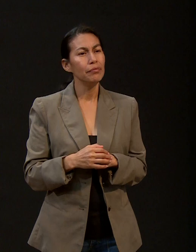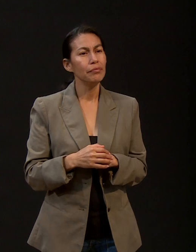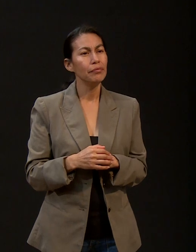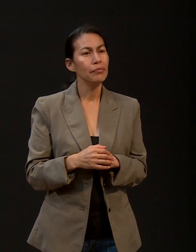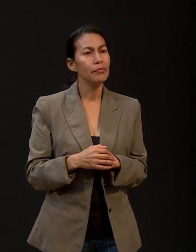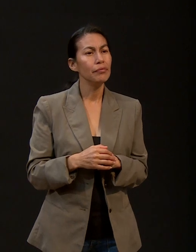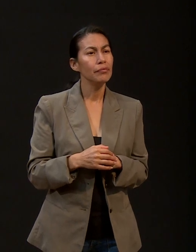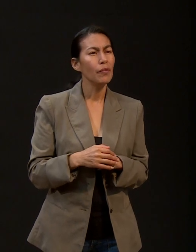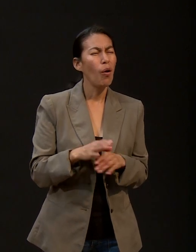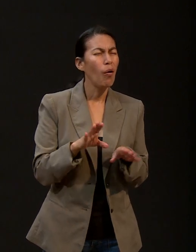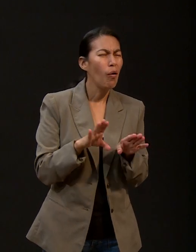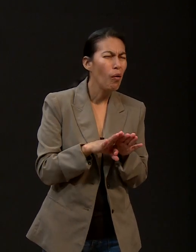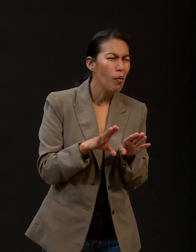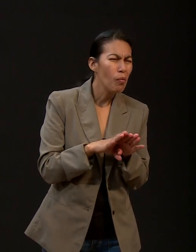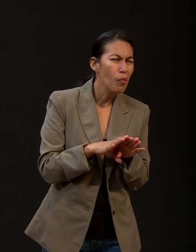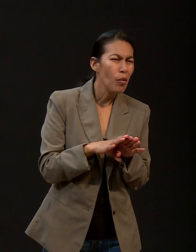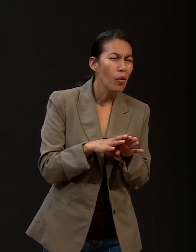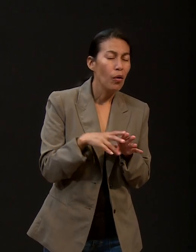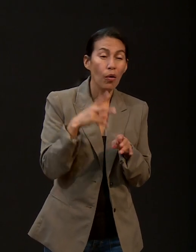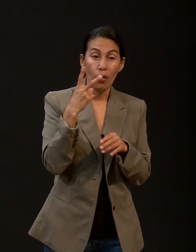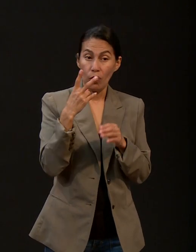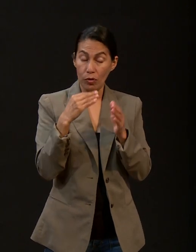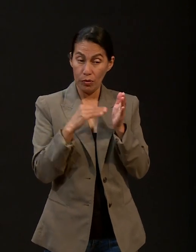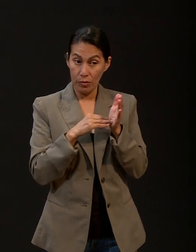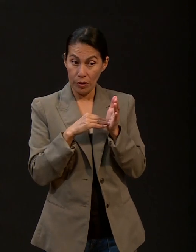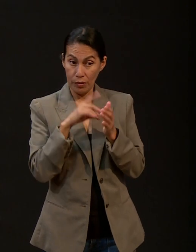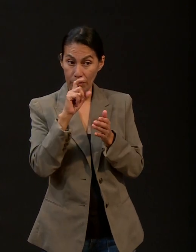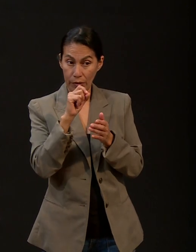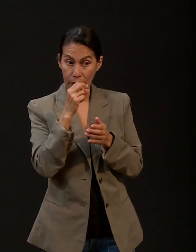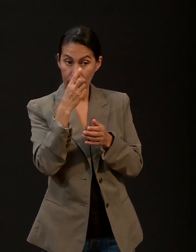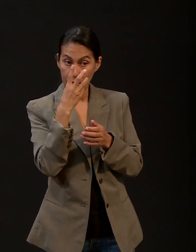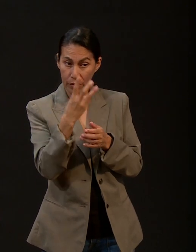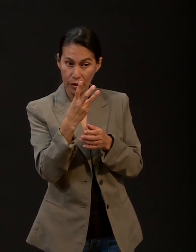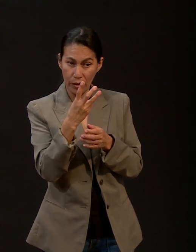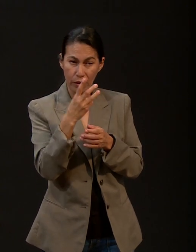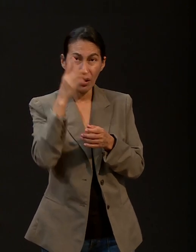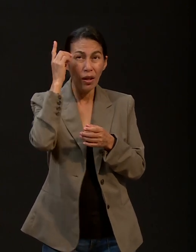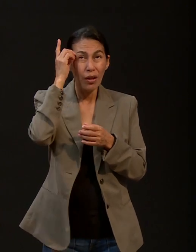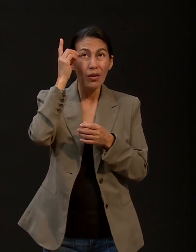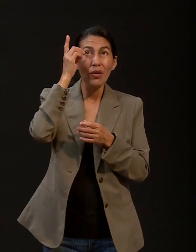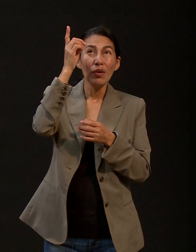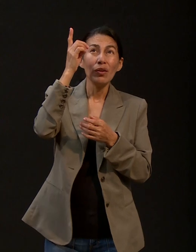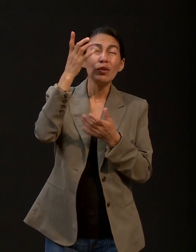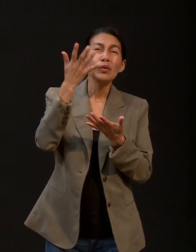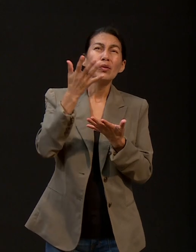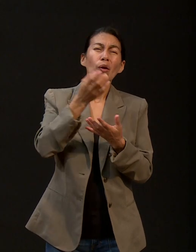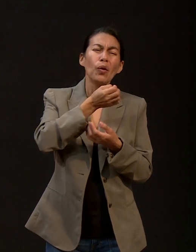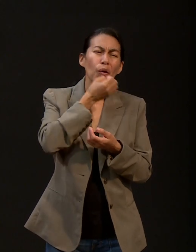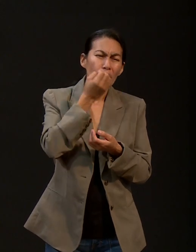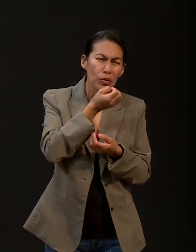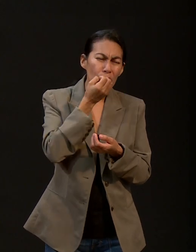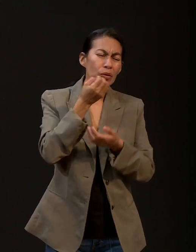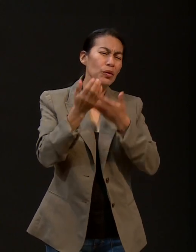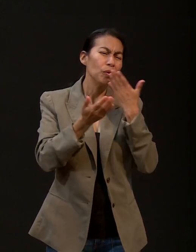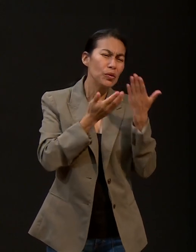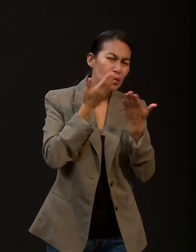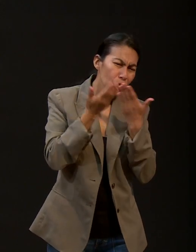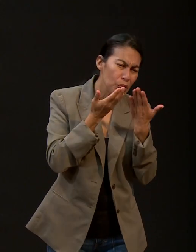porque cómo mantener durante este año 2023 una relación hermosa con Dios en oración, en estudio de la